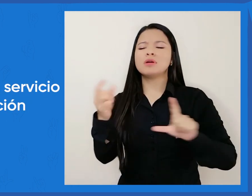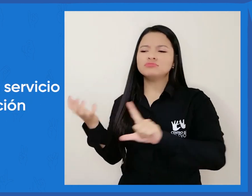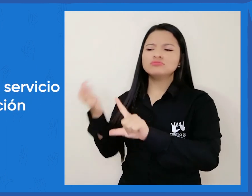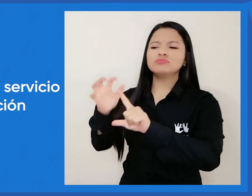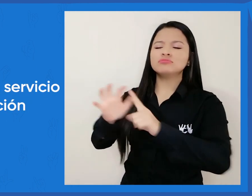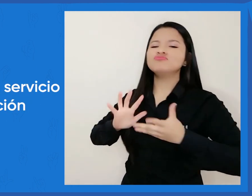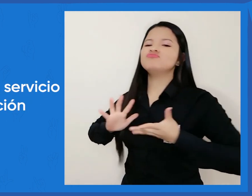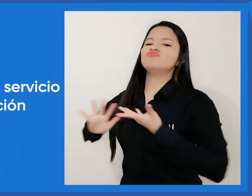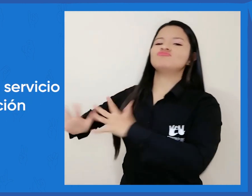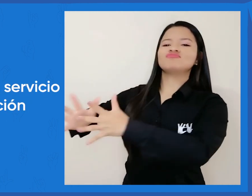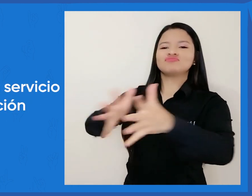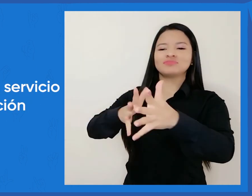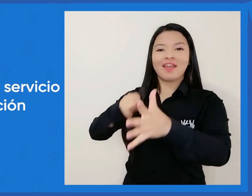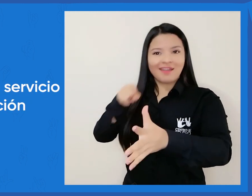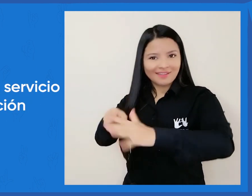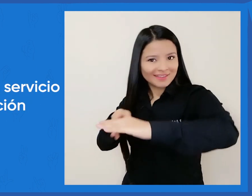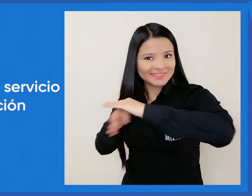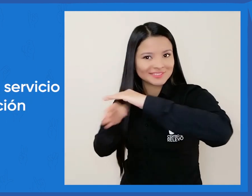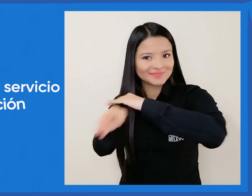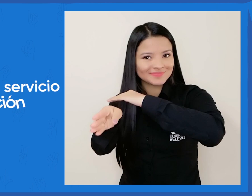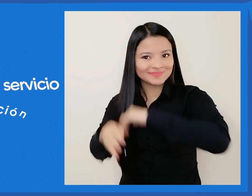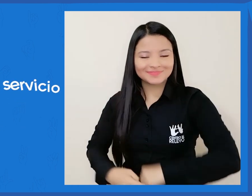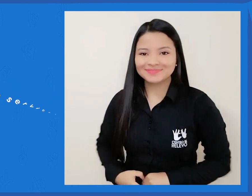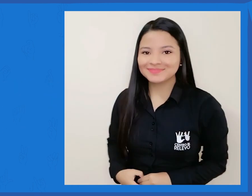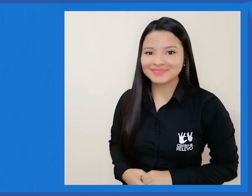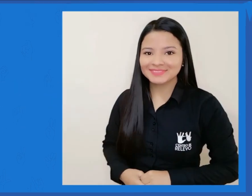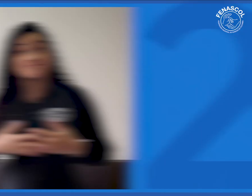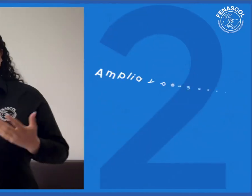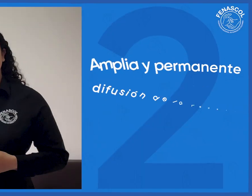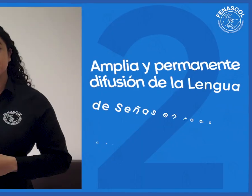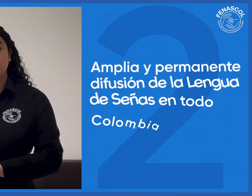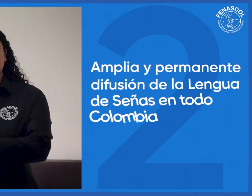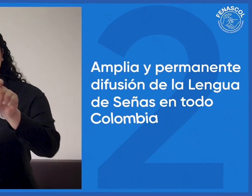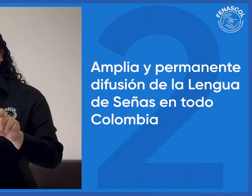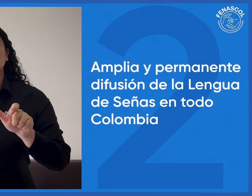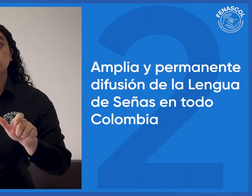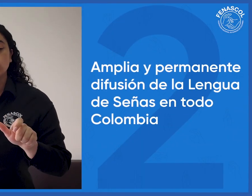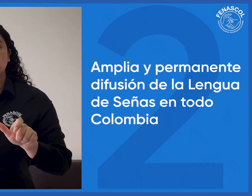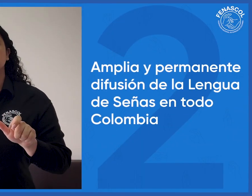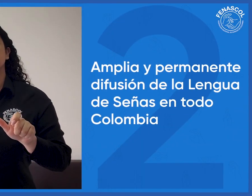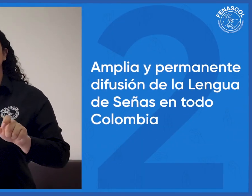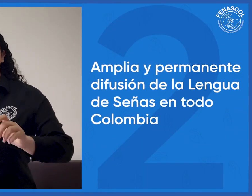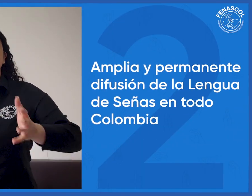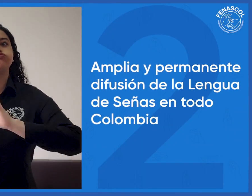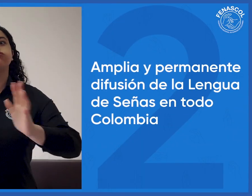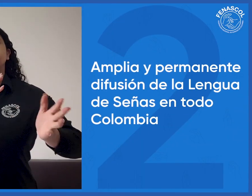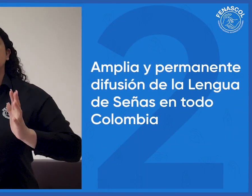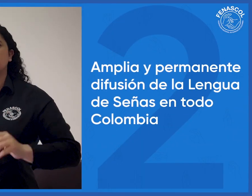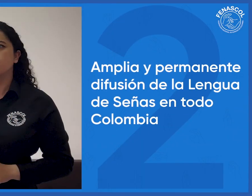en un recuadro se hace accesible las personas sordas han permitido que mediante la lengua de señas